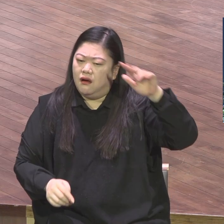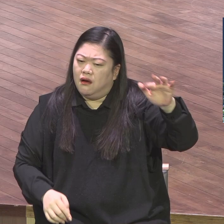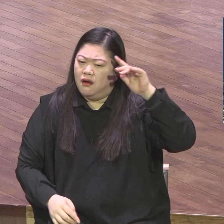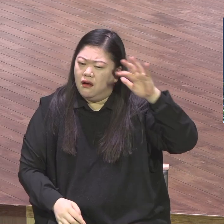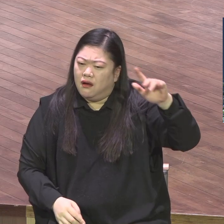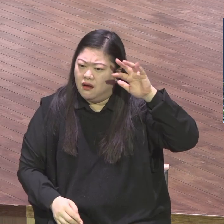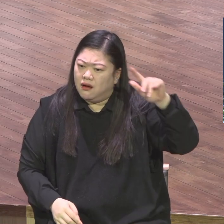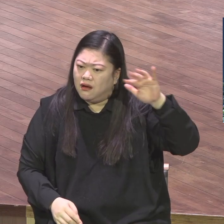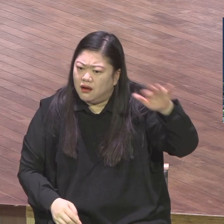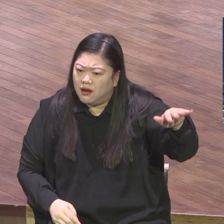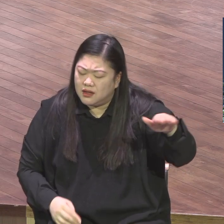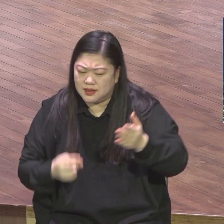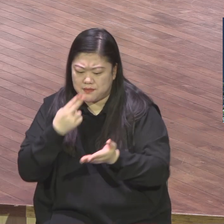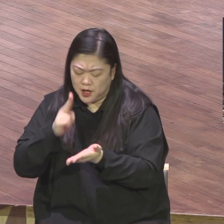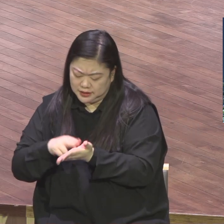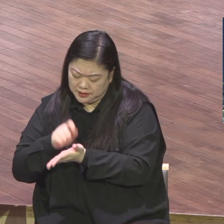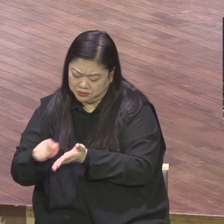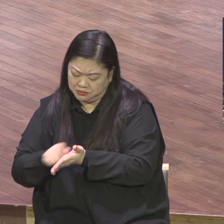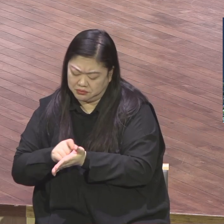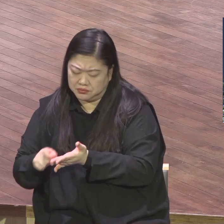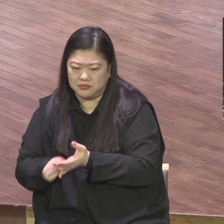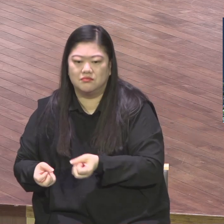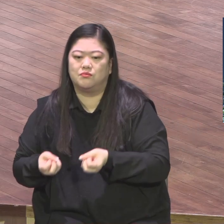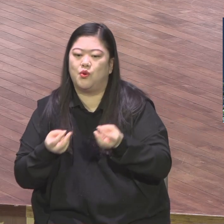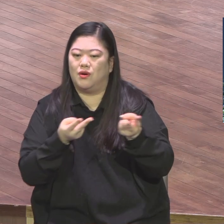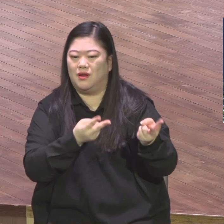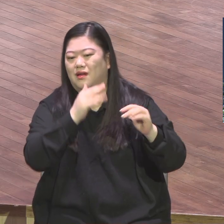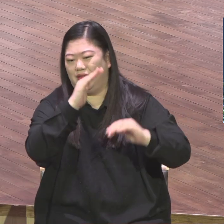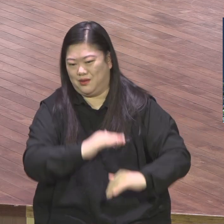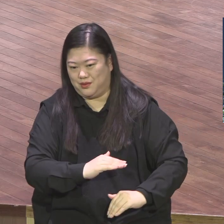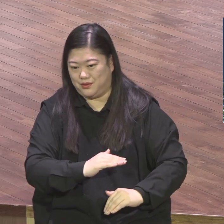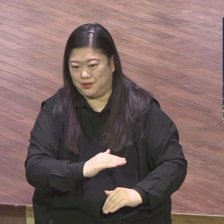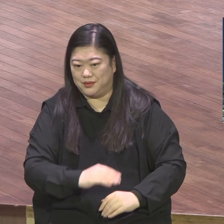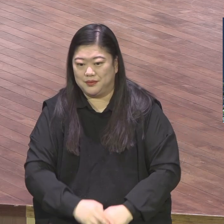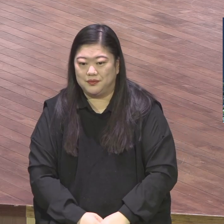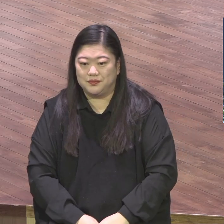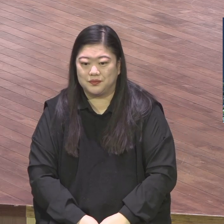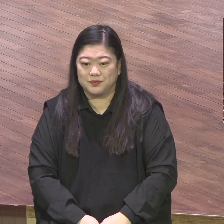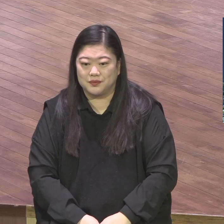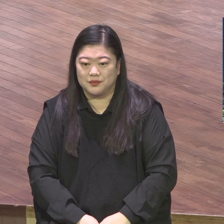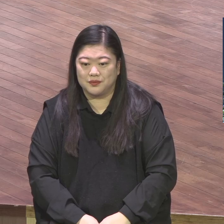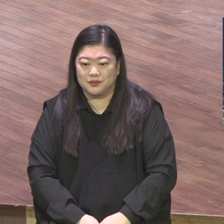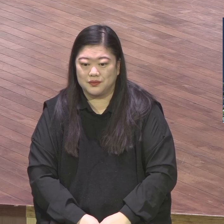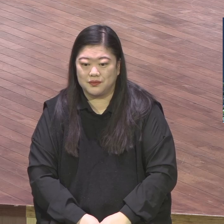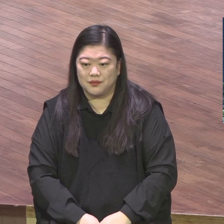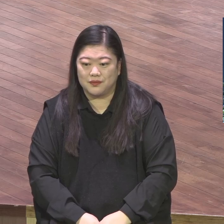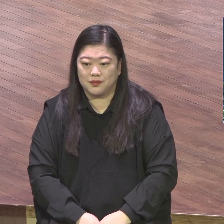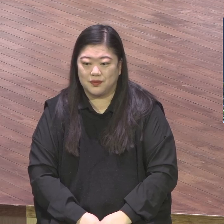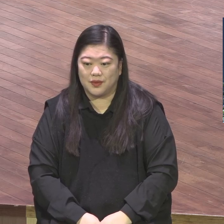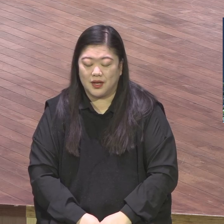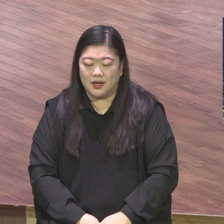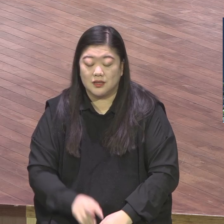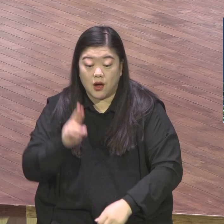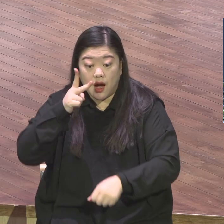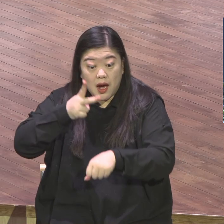이걸 강조하고 있습니다. 빌리포는요. 이런 기뻄을 바울이 반복적으로 표현한다라고 해서